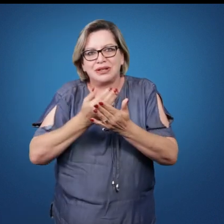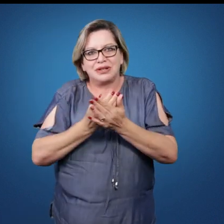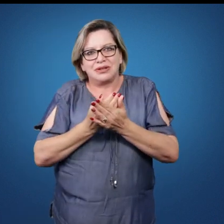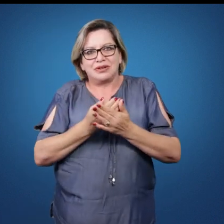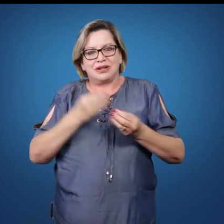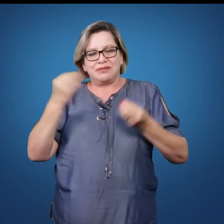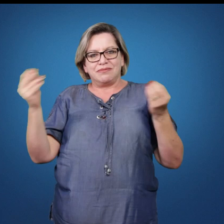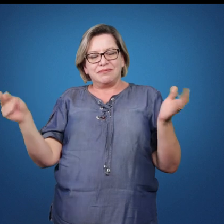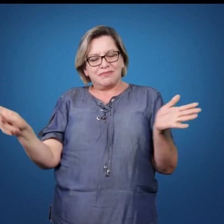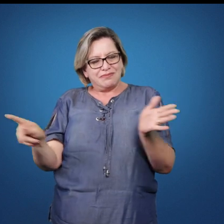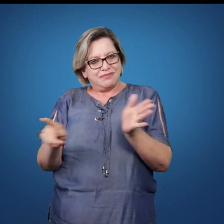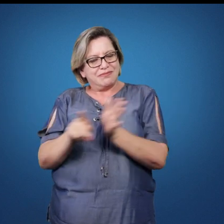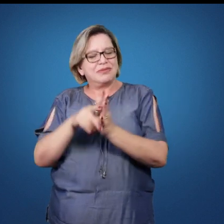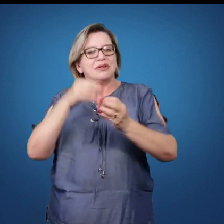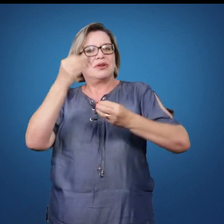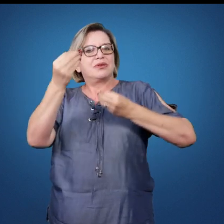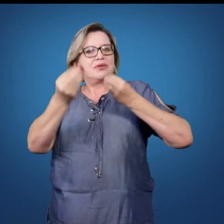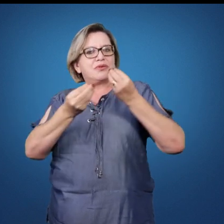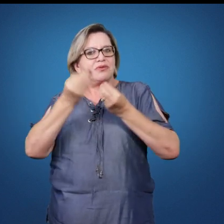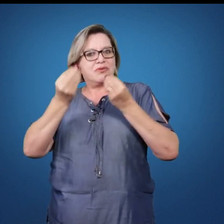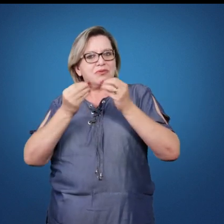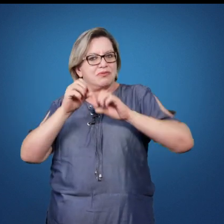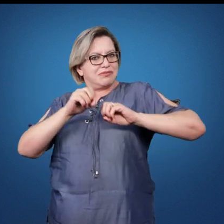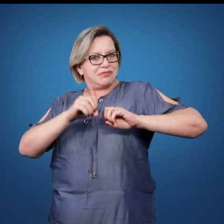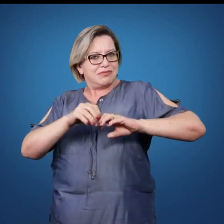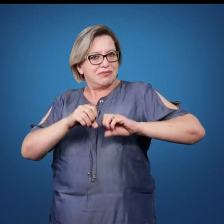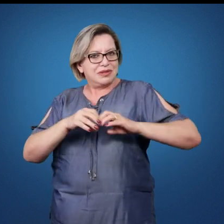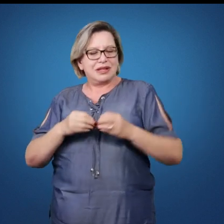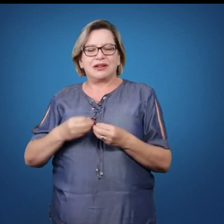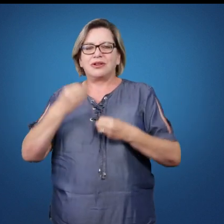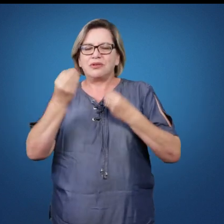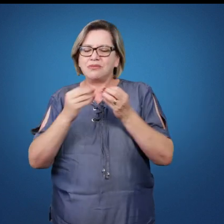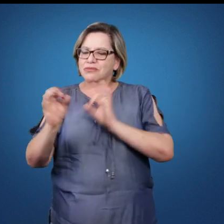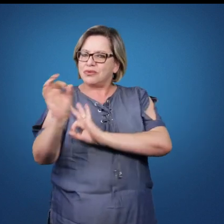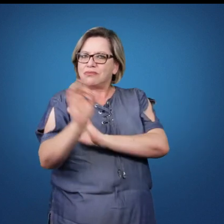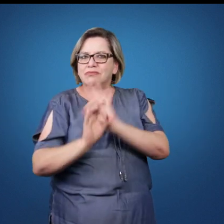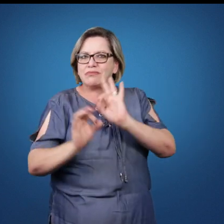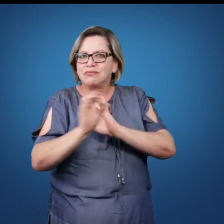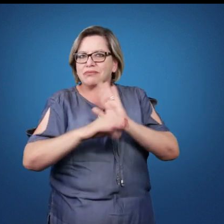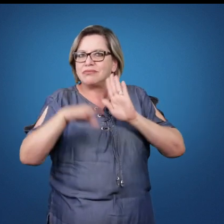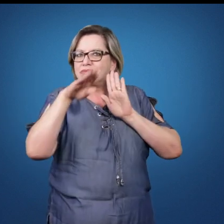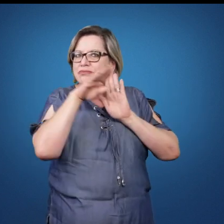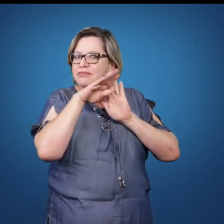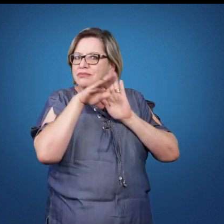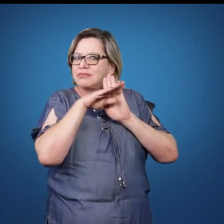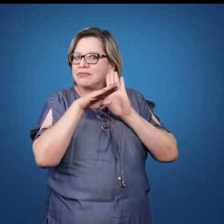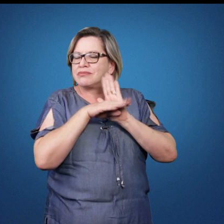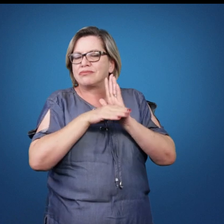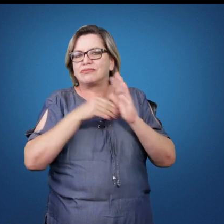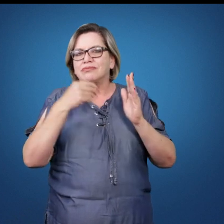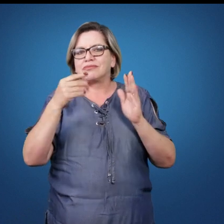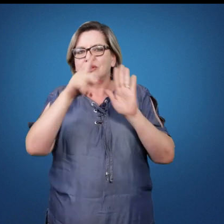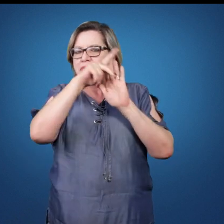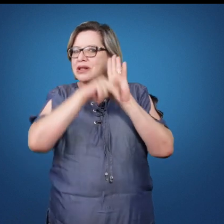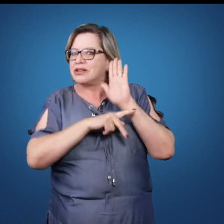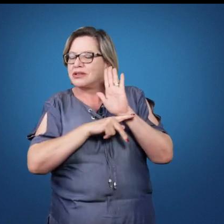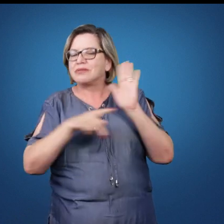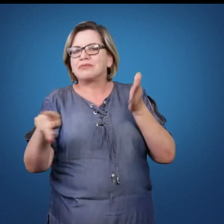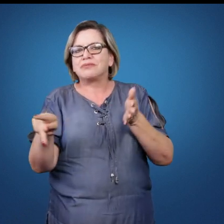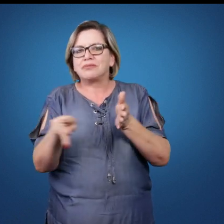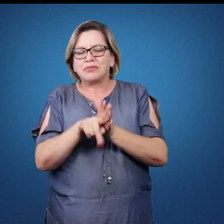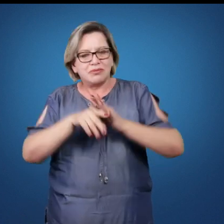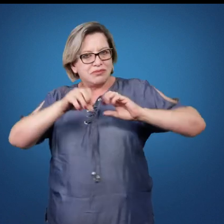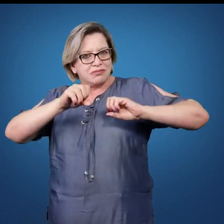atrelado ao esporte e como que a gente deve tratá-lo, sistematizá-lo no planejamento da educação básica a partir dos